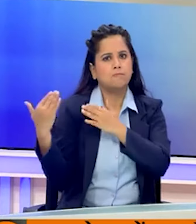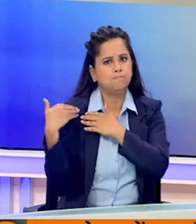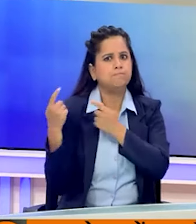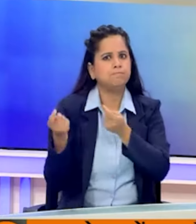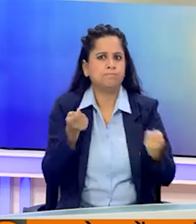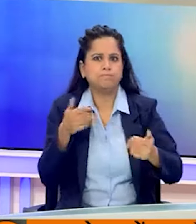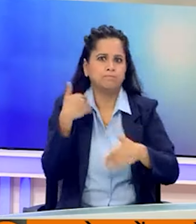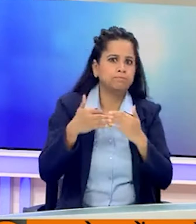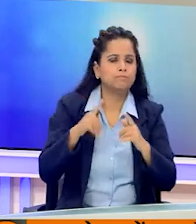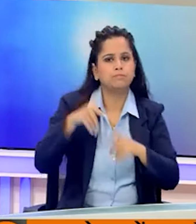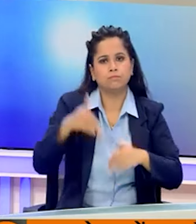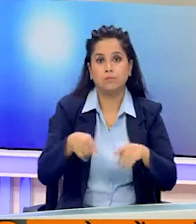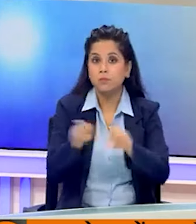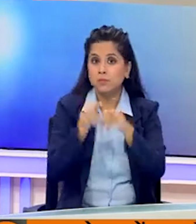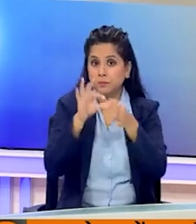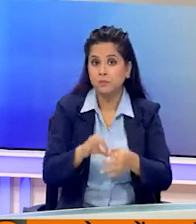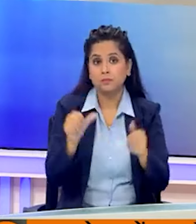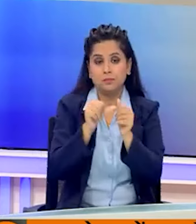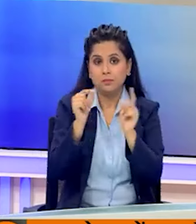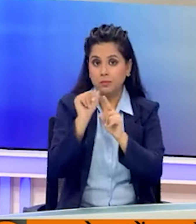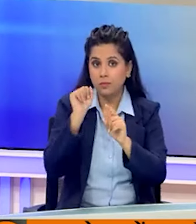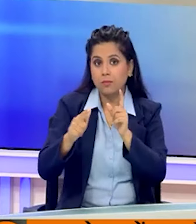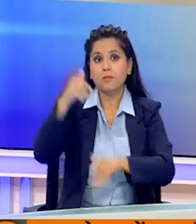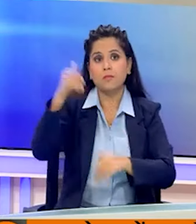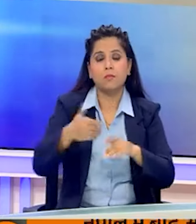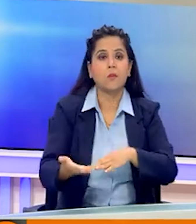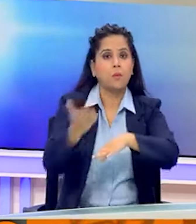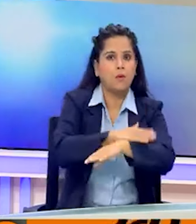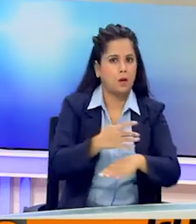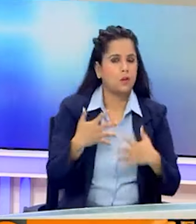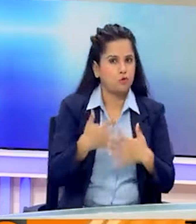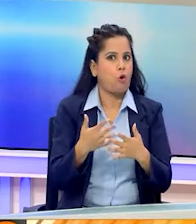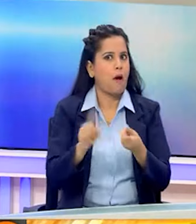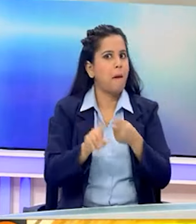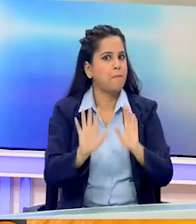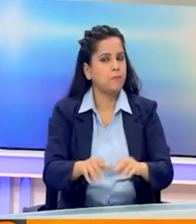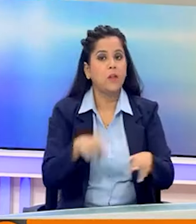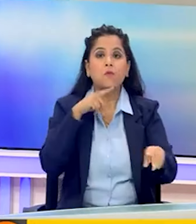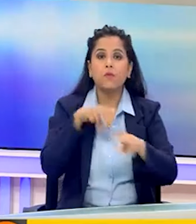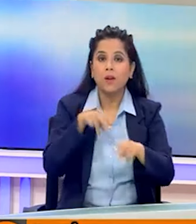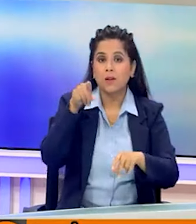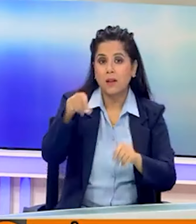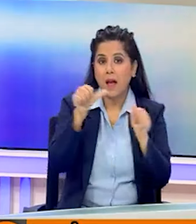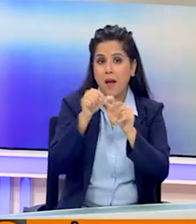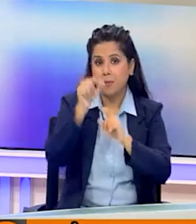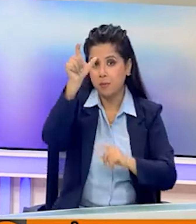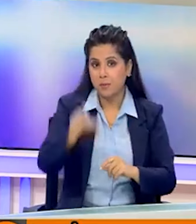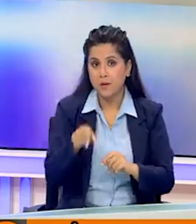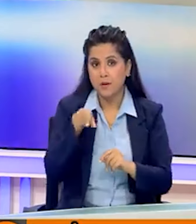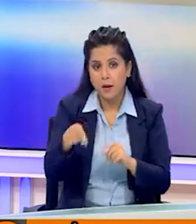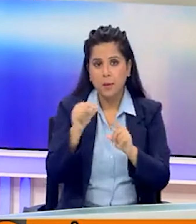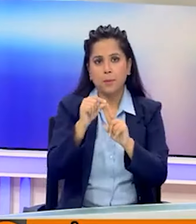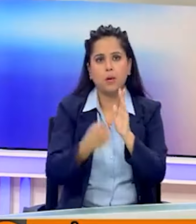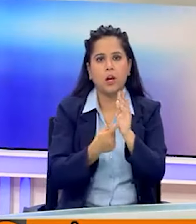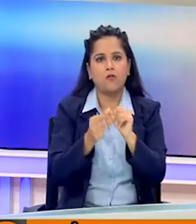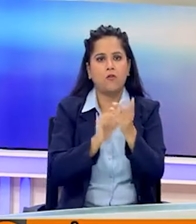हुई है और इसी बीच आमादमी पार्टी को चुनावों से पहले जटका भी लगा है। वरिदाबाद से आमादमी पार्टी के उम्मीद्वार प्रवेश